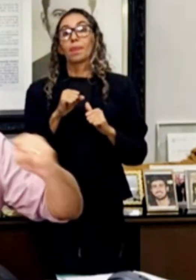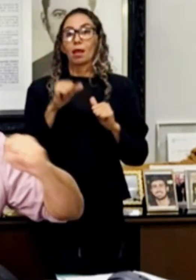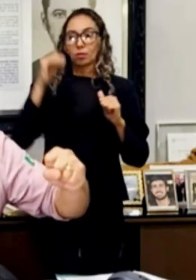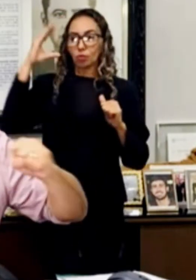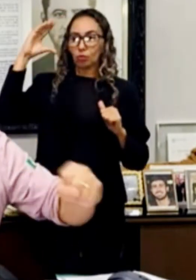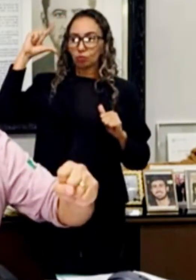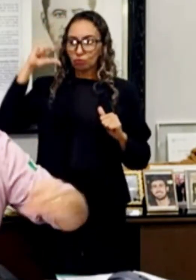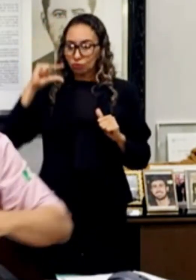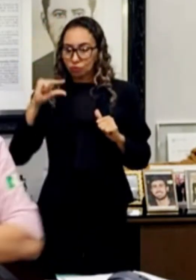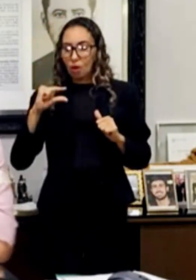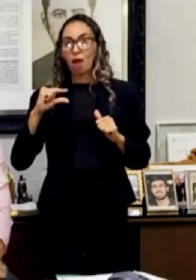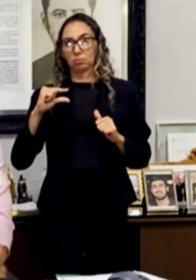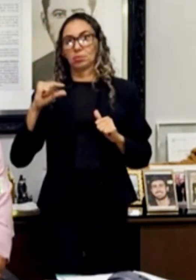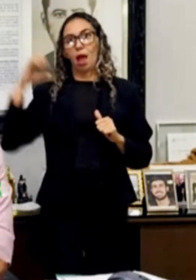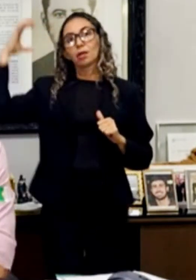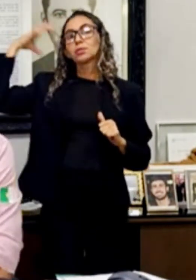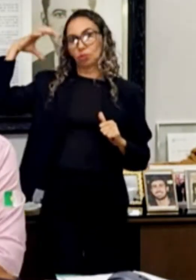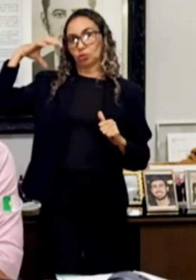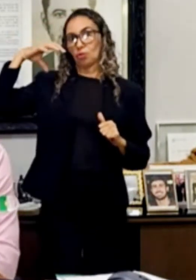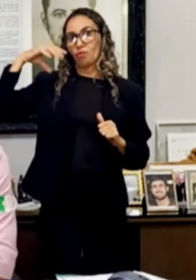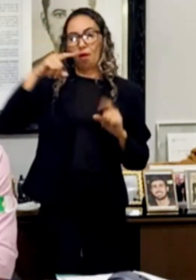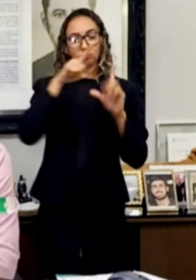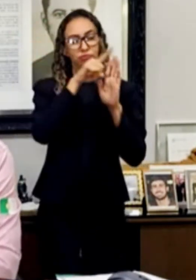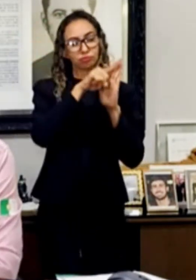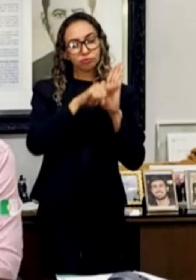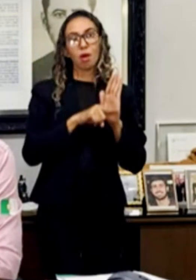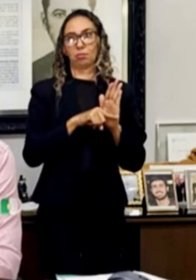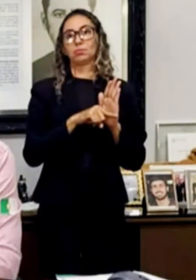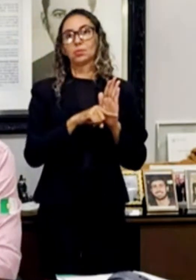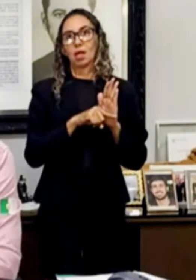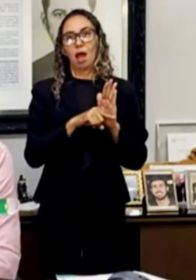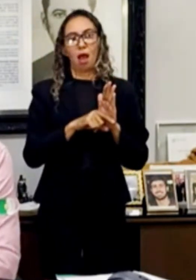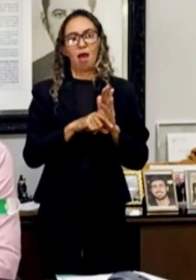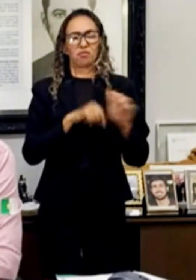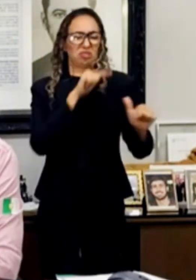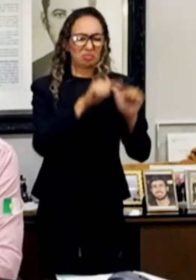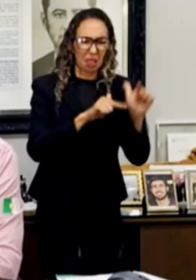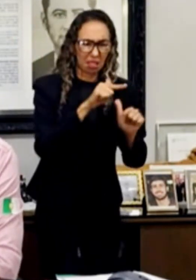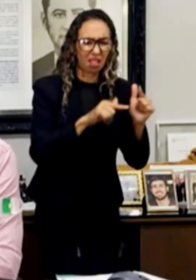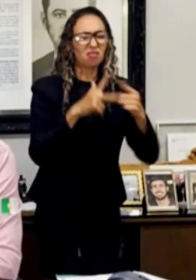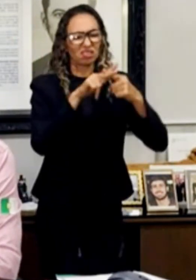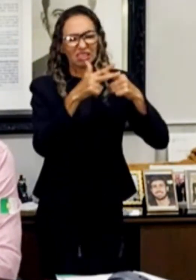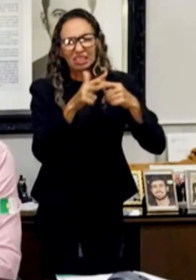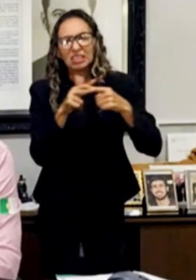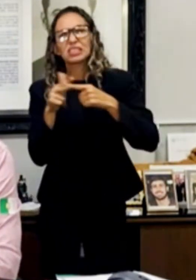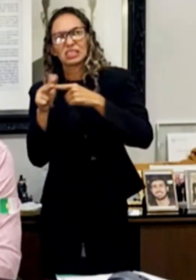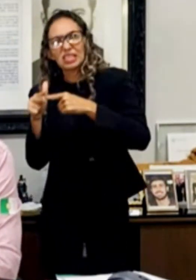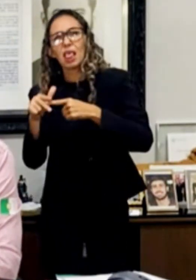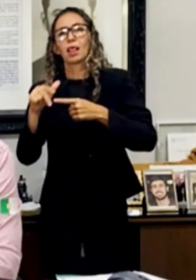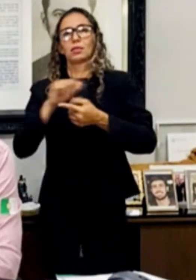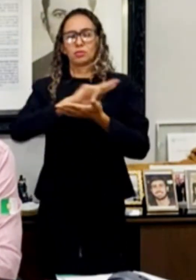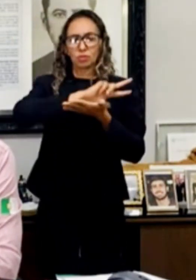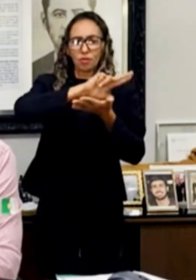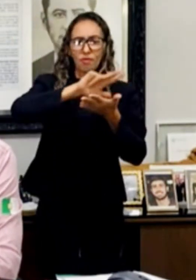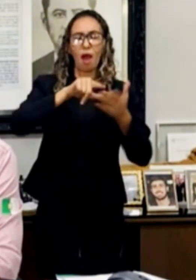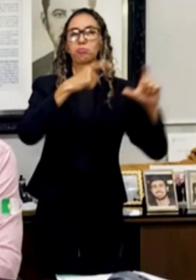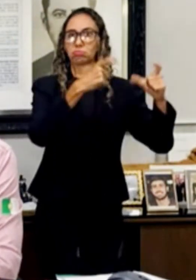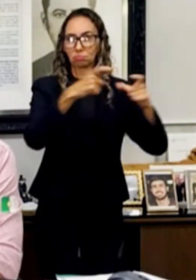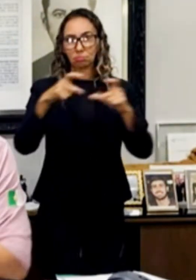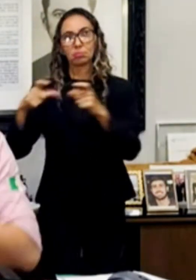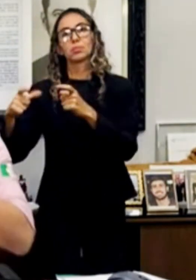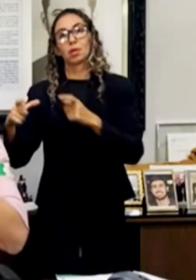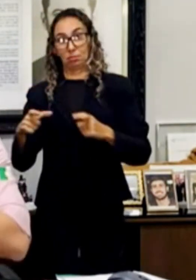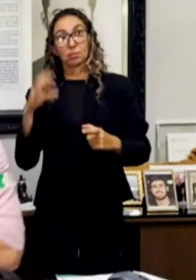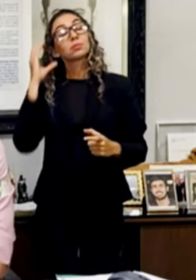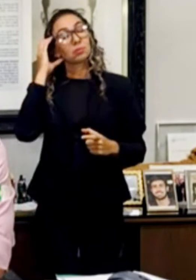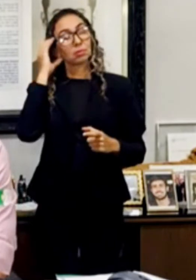é bombar. É uma força-tarefa de ponta a ponta, promovendo o tapa-buraco e o recapeamento em vários bairros de Cuiabá.